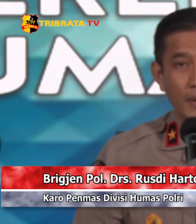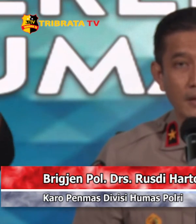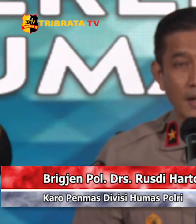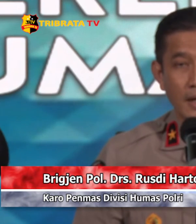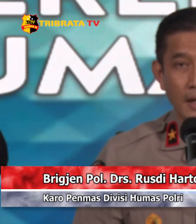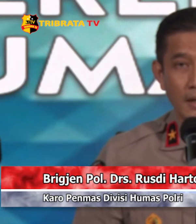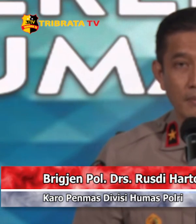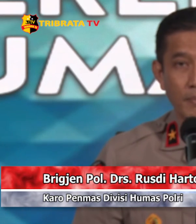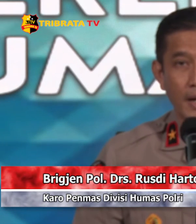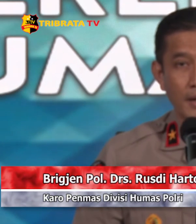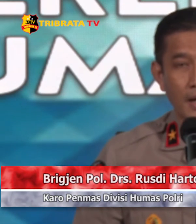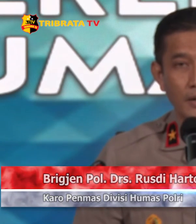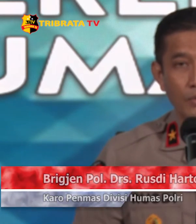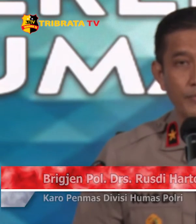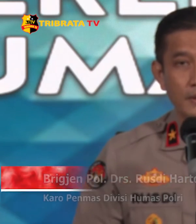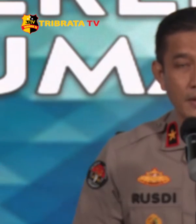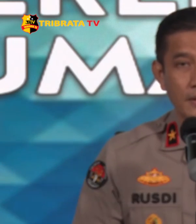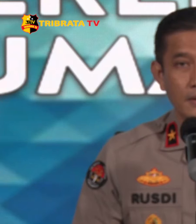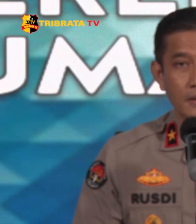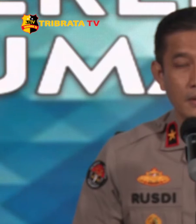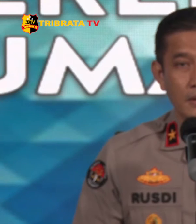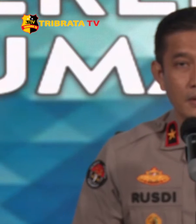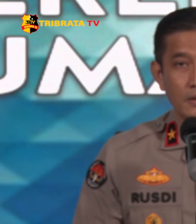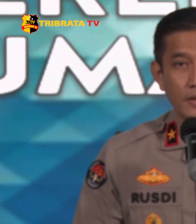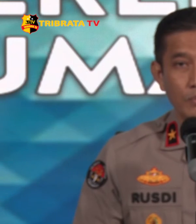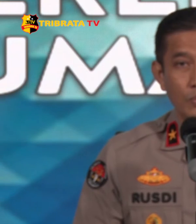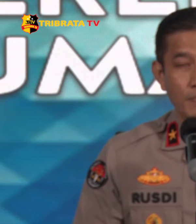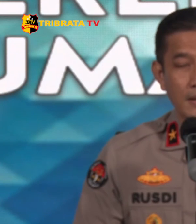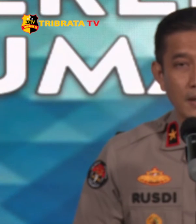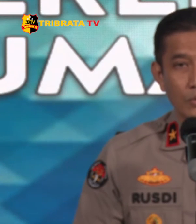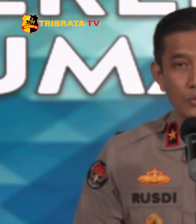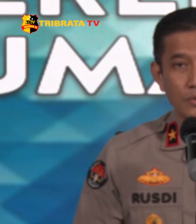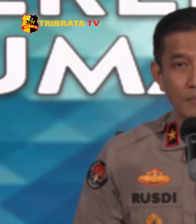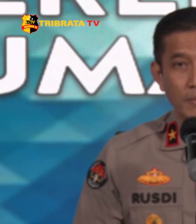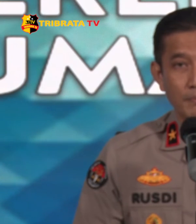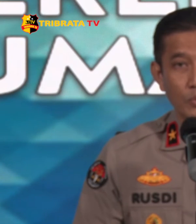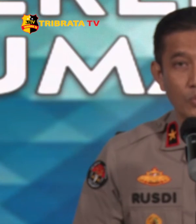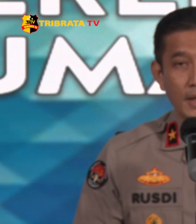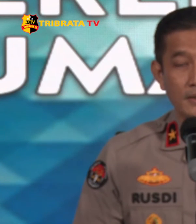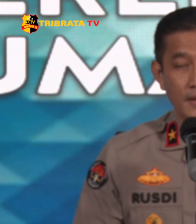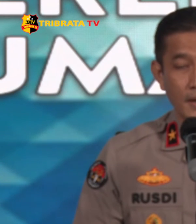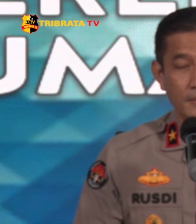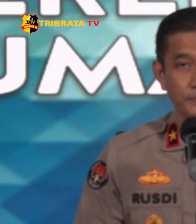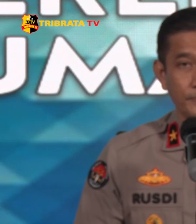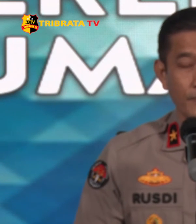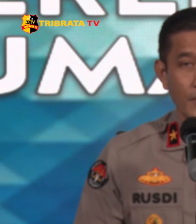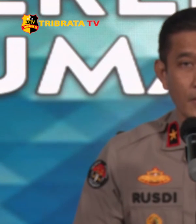juga pelaksanaan perayaan Idul Fitri 1442